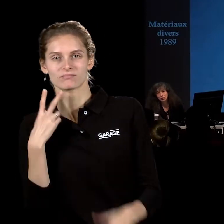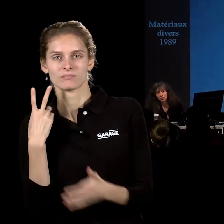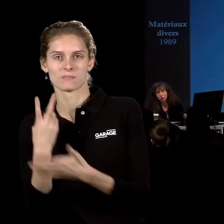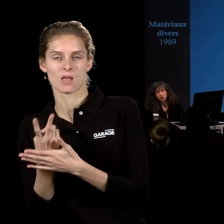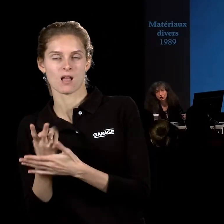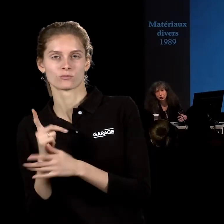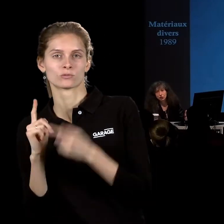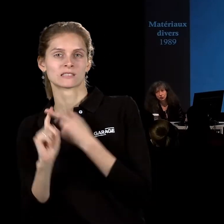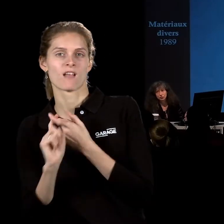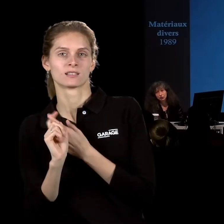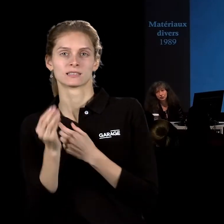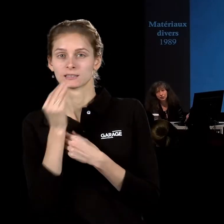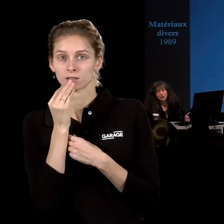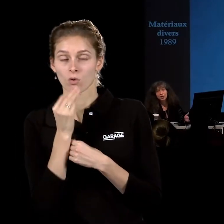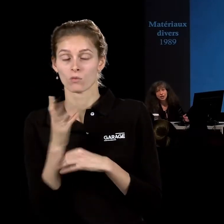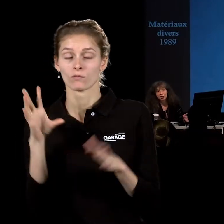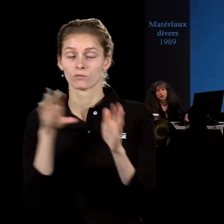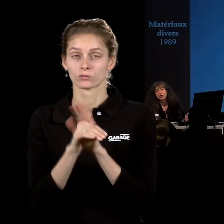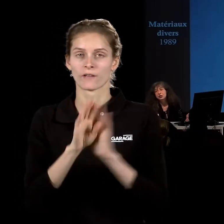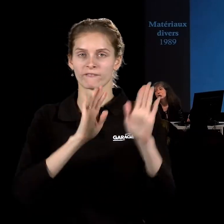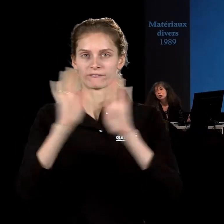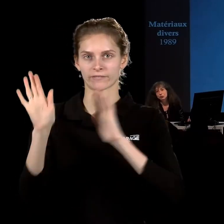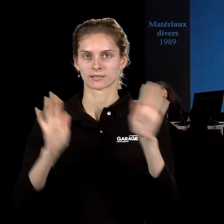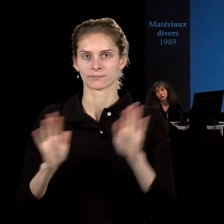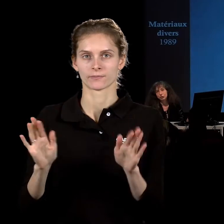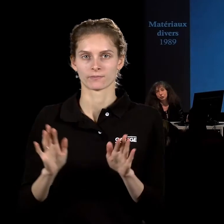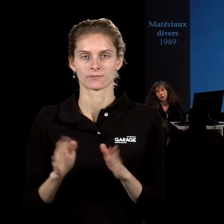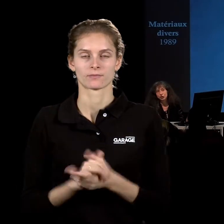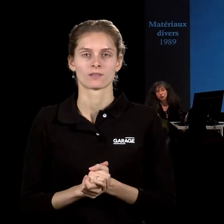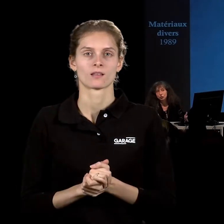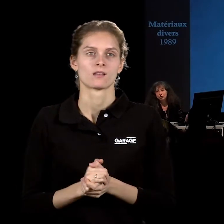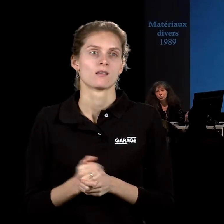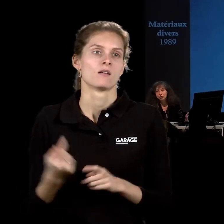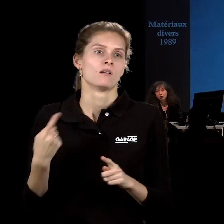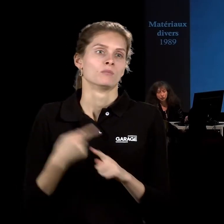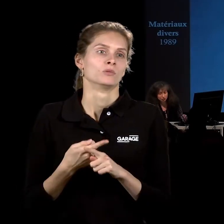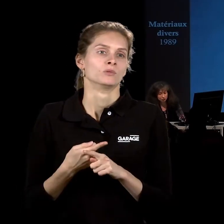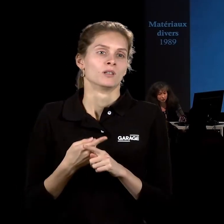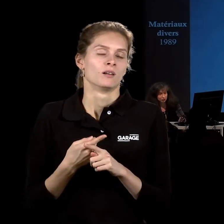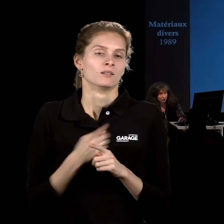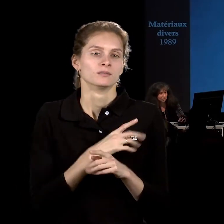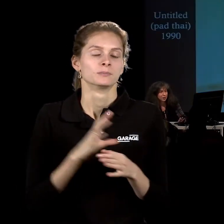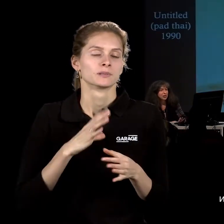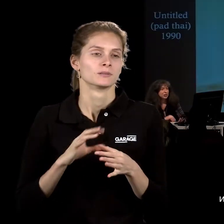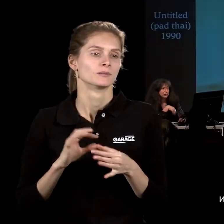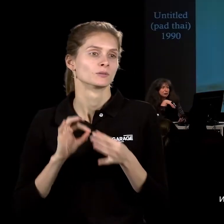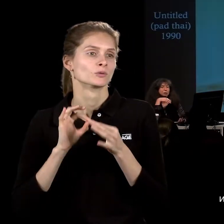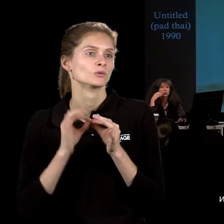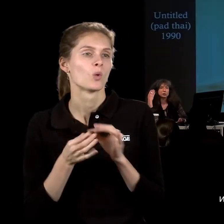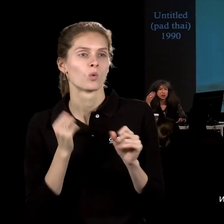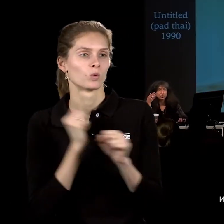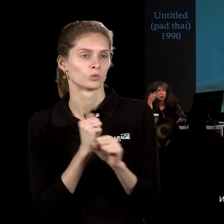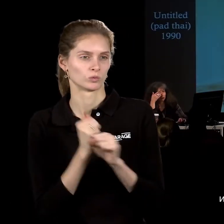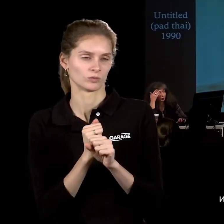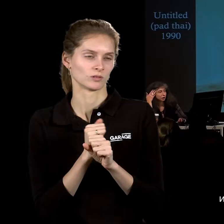связано с едой, может стать частью выставки, отчасти разрушив эту выставку, отчасти затруднив проход к другим экспонатам. И